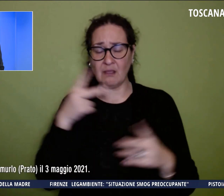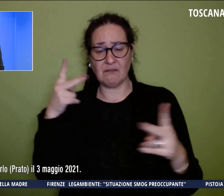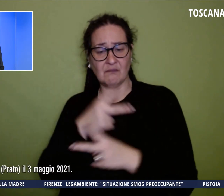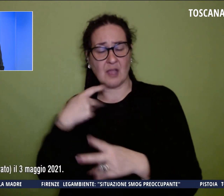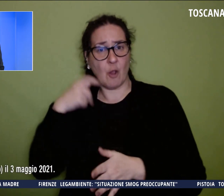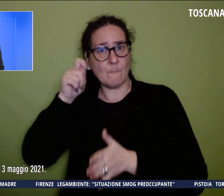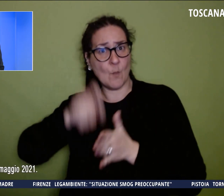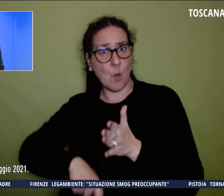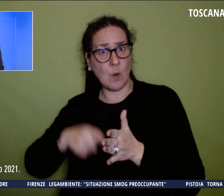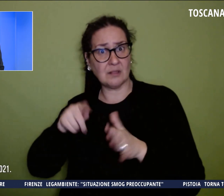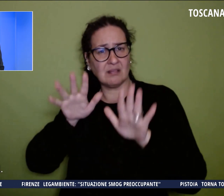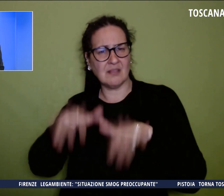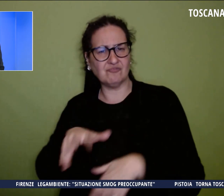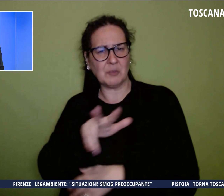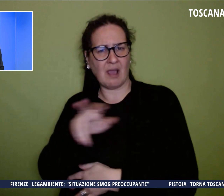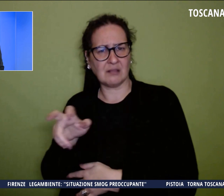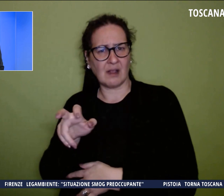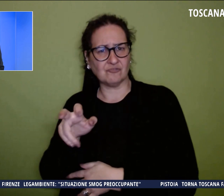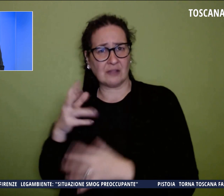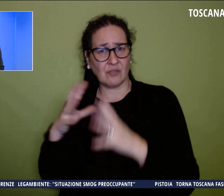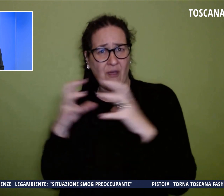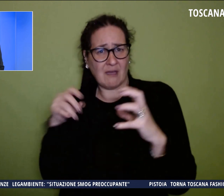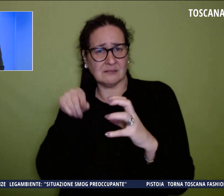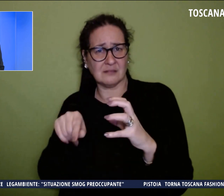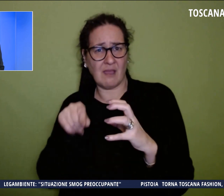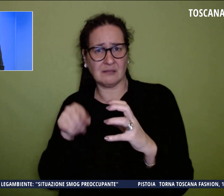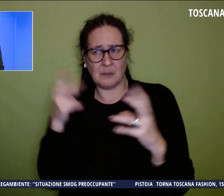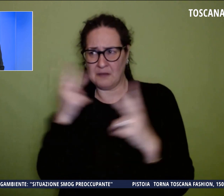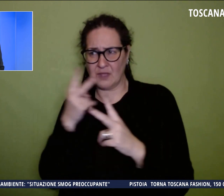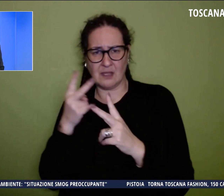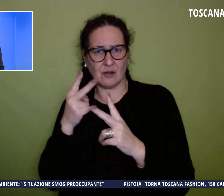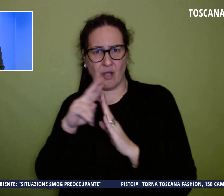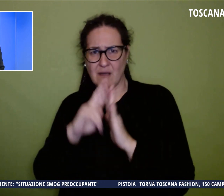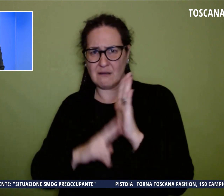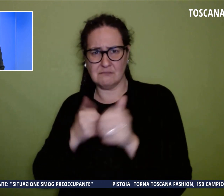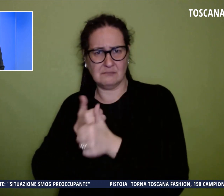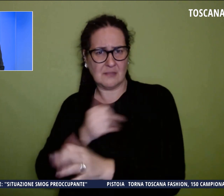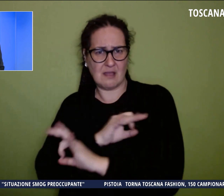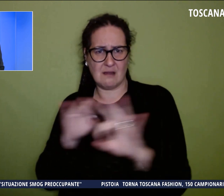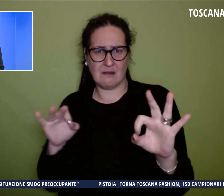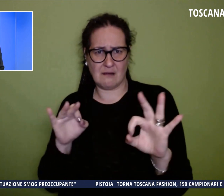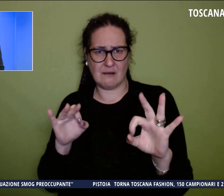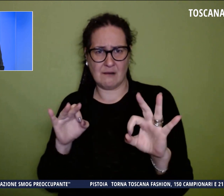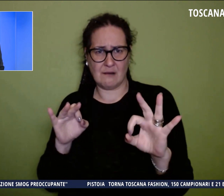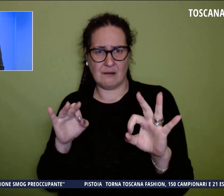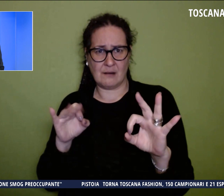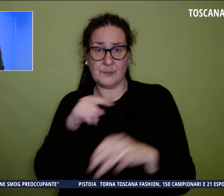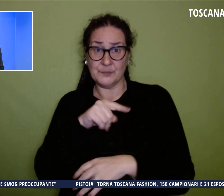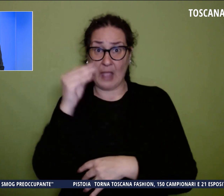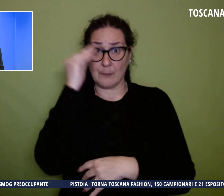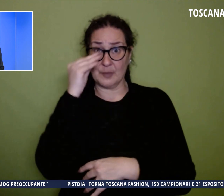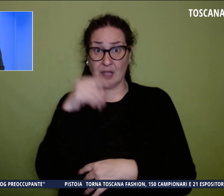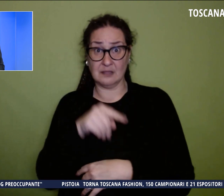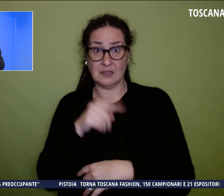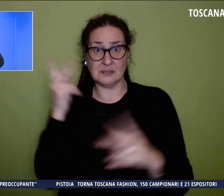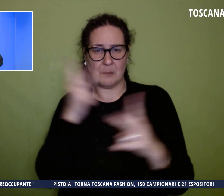e nell'azienda non c'è niente in regola. Misure di sicurezza tolte, lei figurava come apprendista ma è stata sfruttata